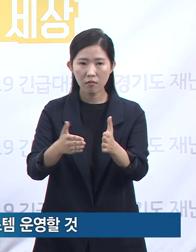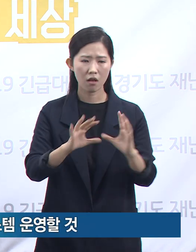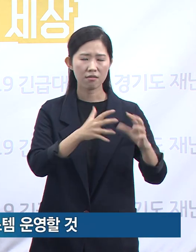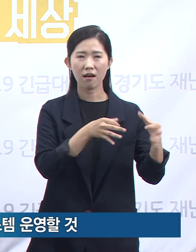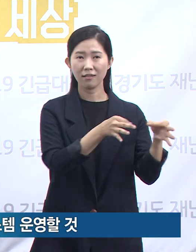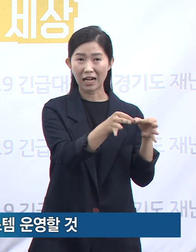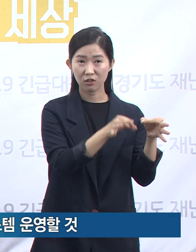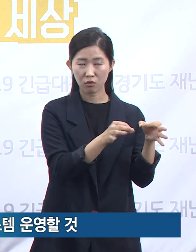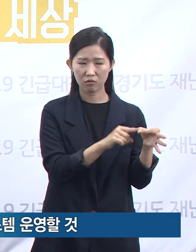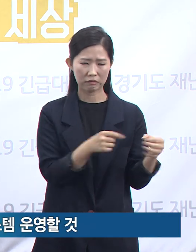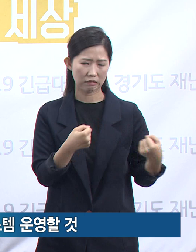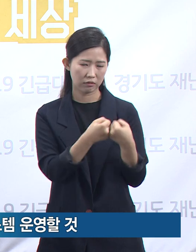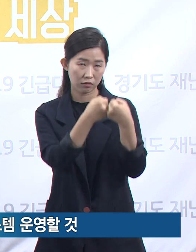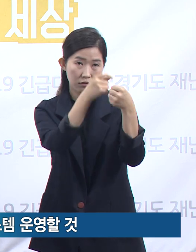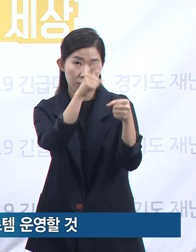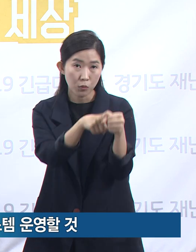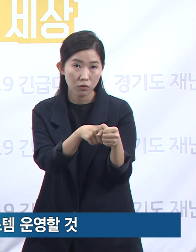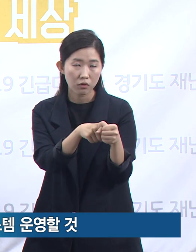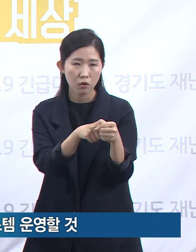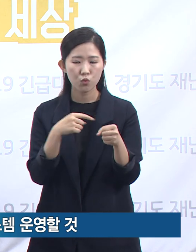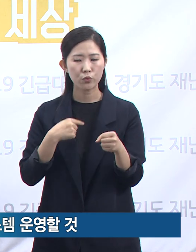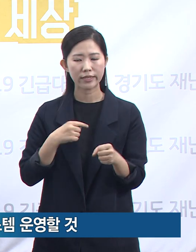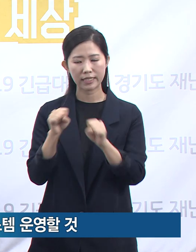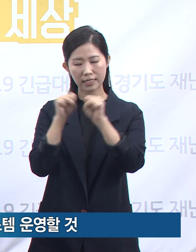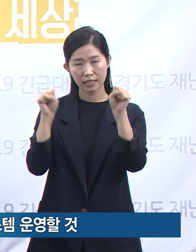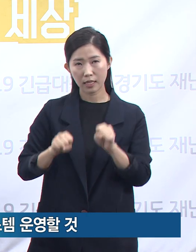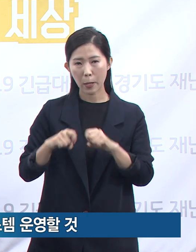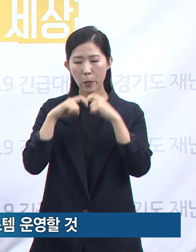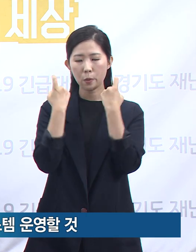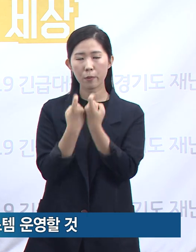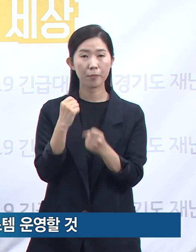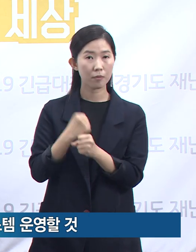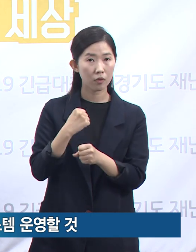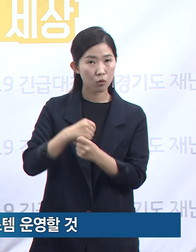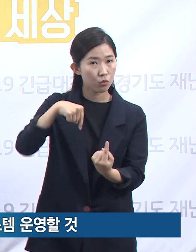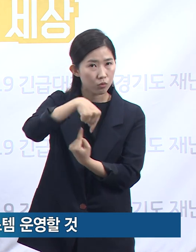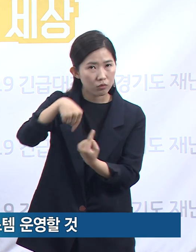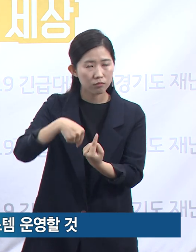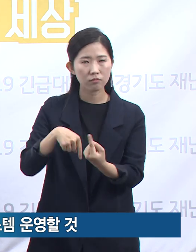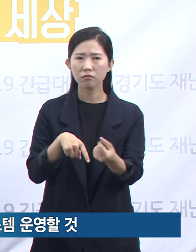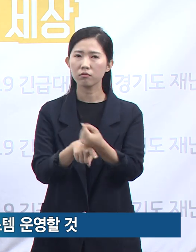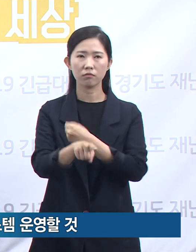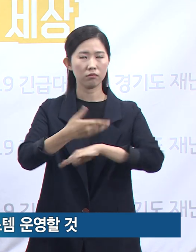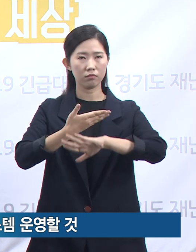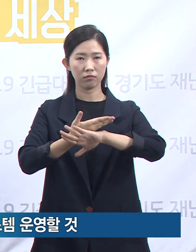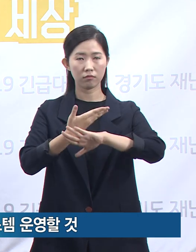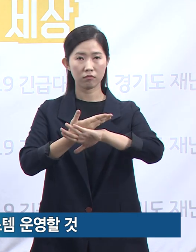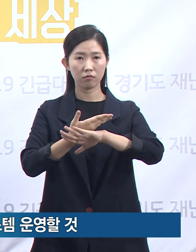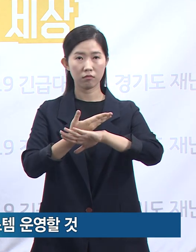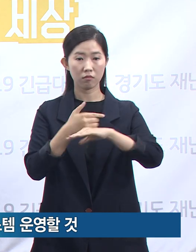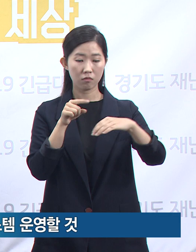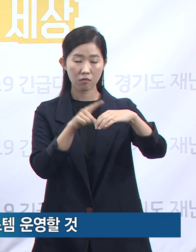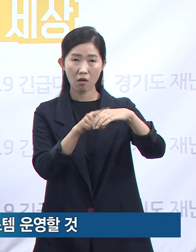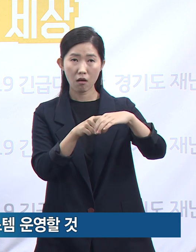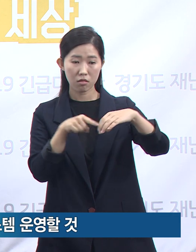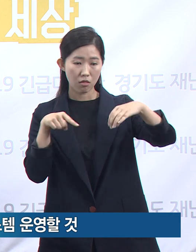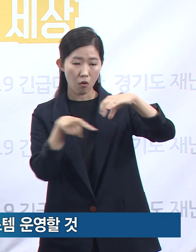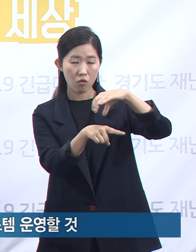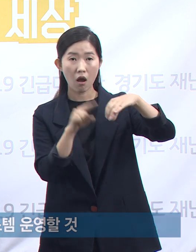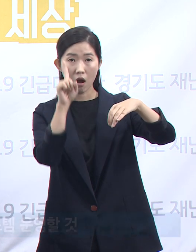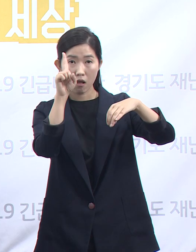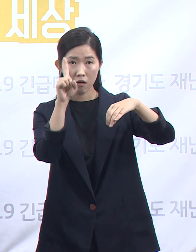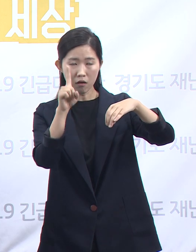공정조달 시스템을 개발 운영하고자 하는 것이 아닙니다. 터널밖에 없는 길에